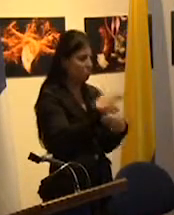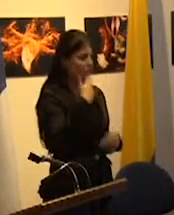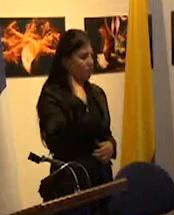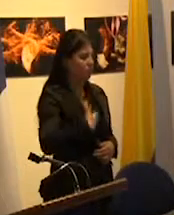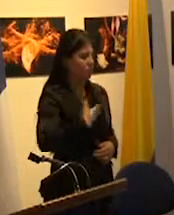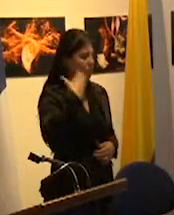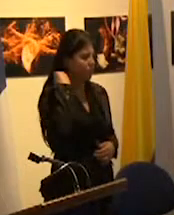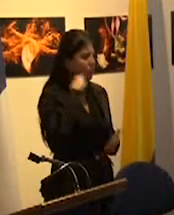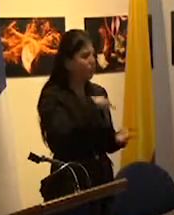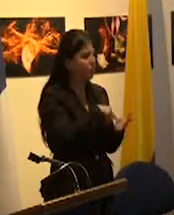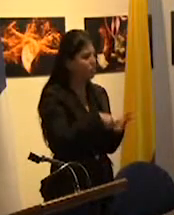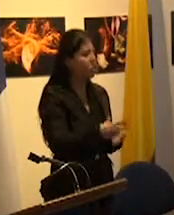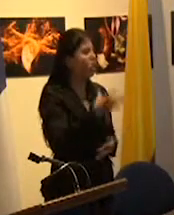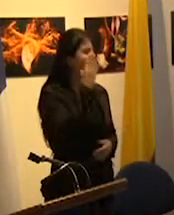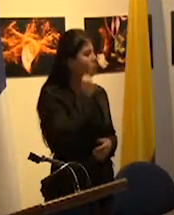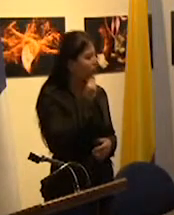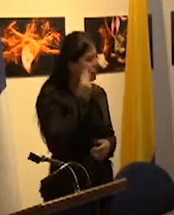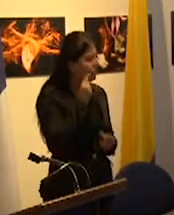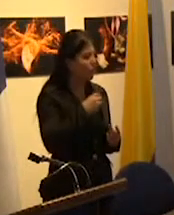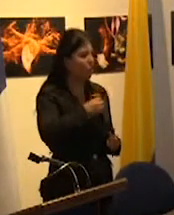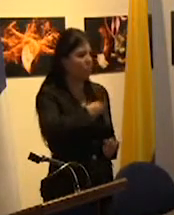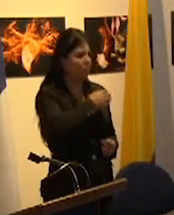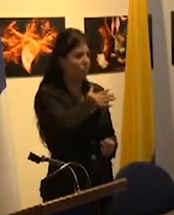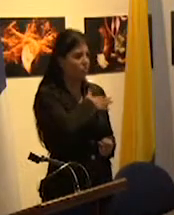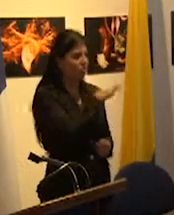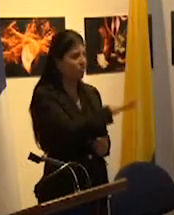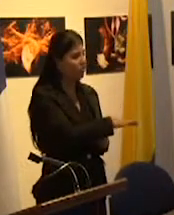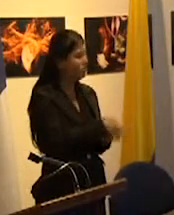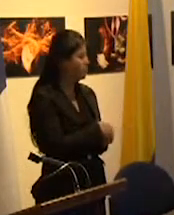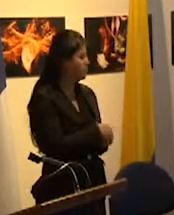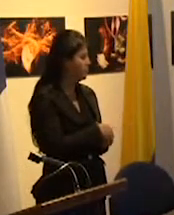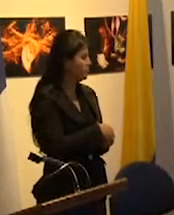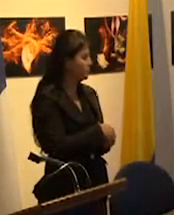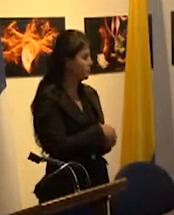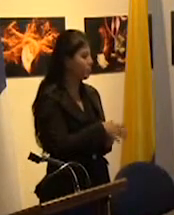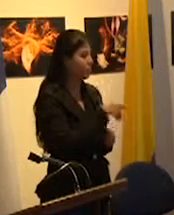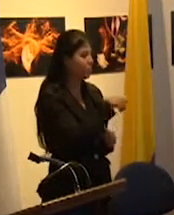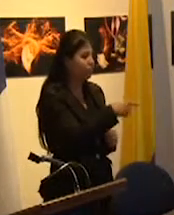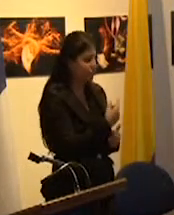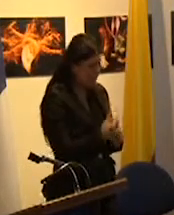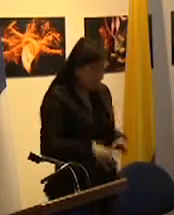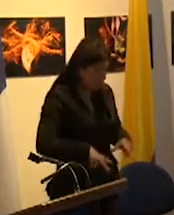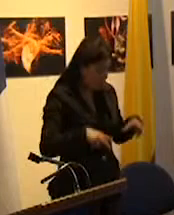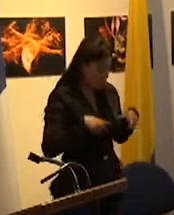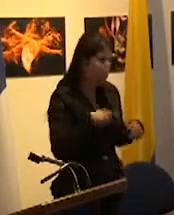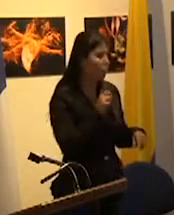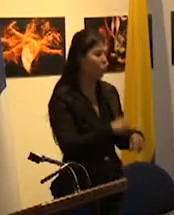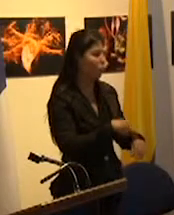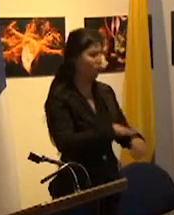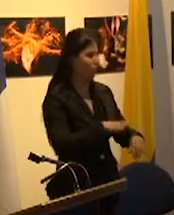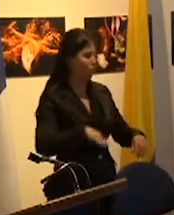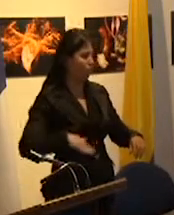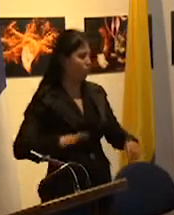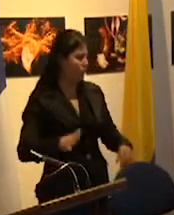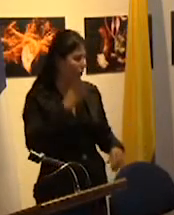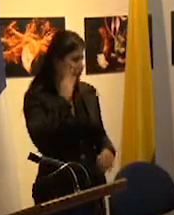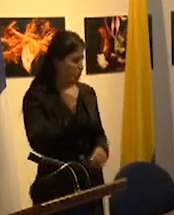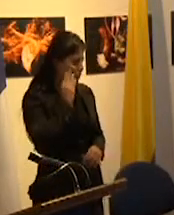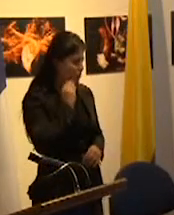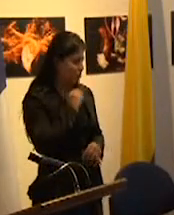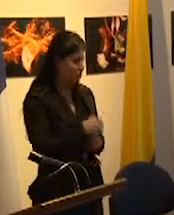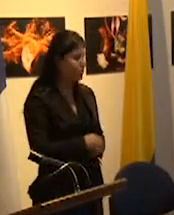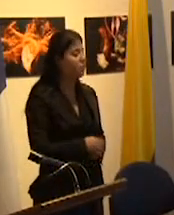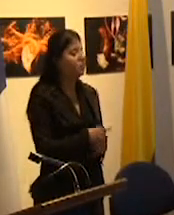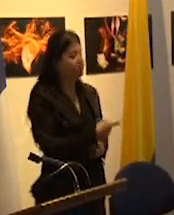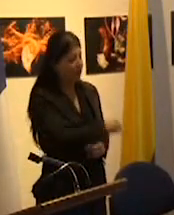experiencias y las oportunidades son las que moldean las existencias y se produce un pasaje de